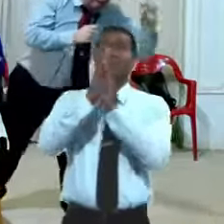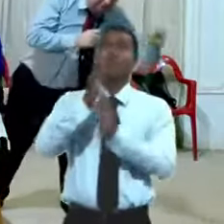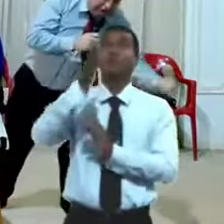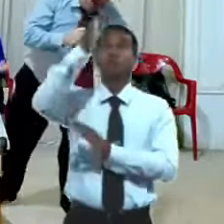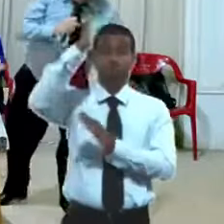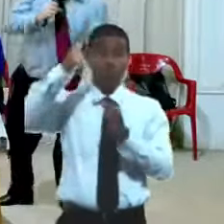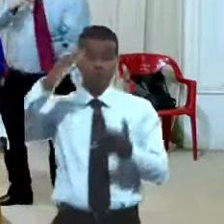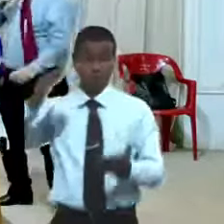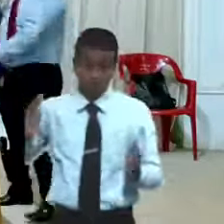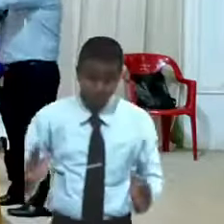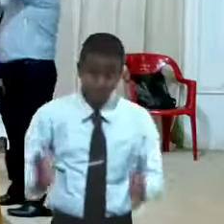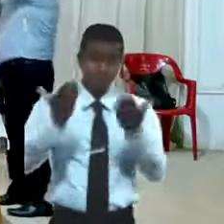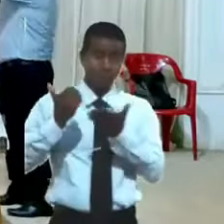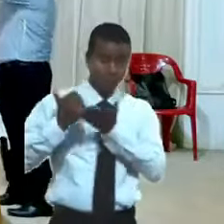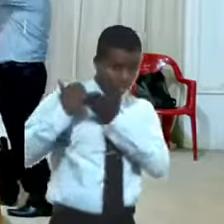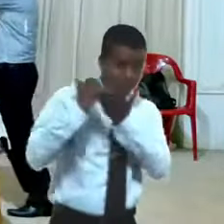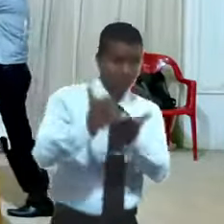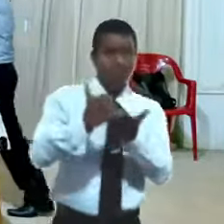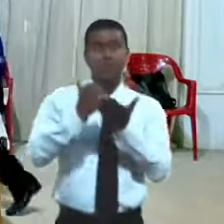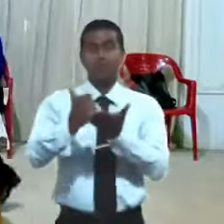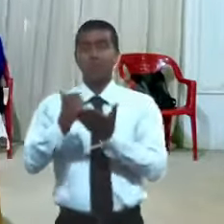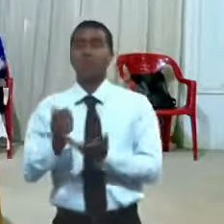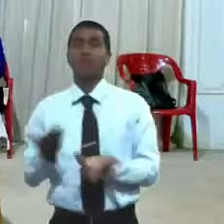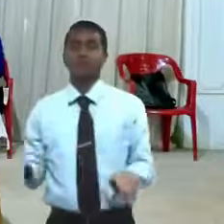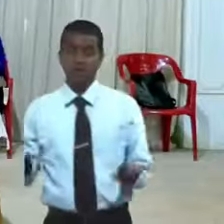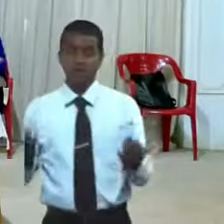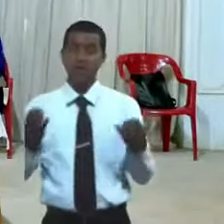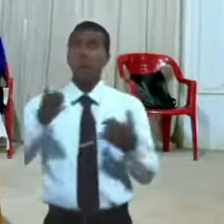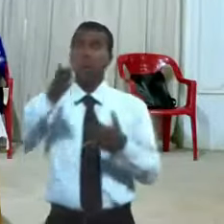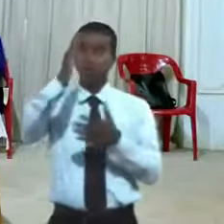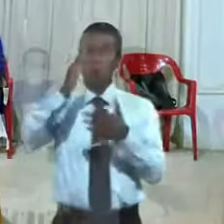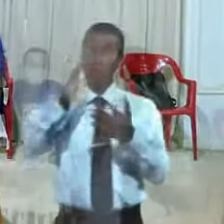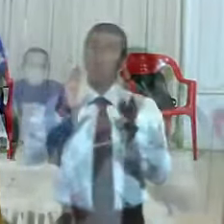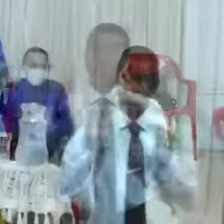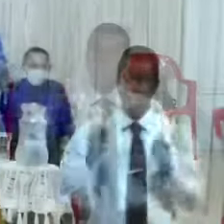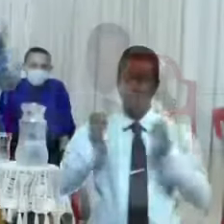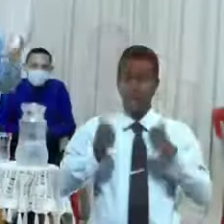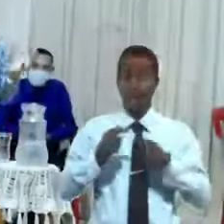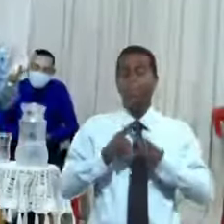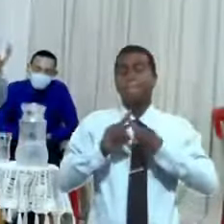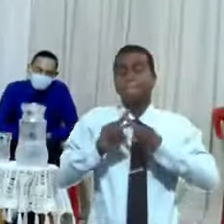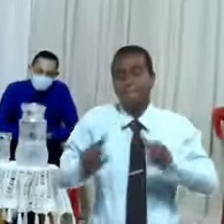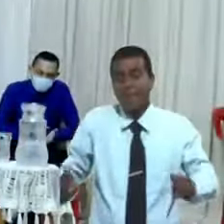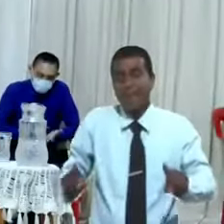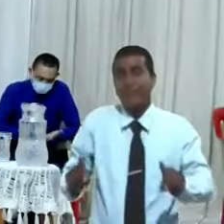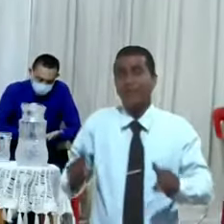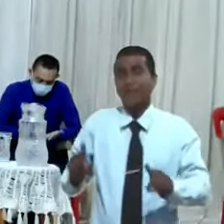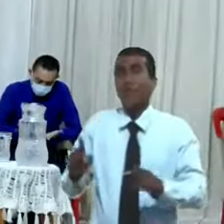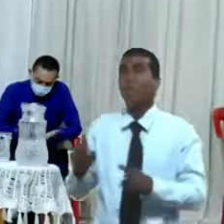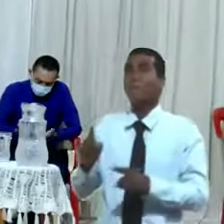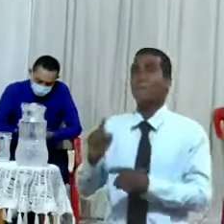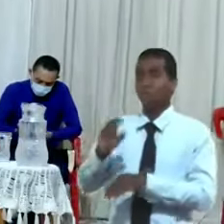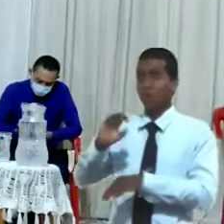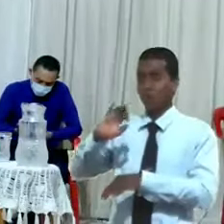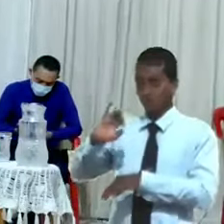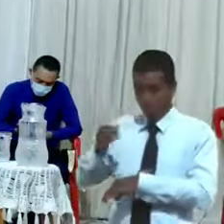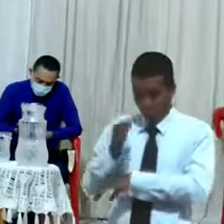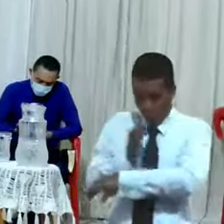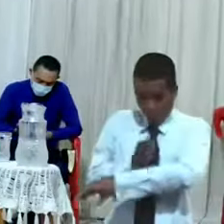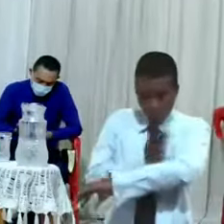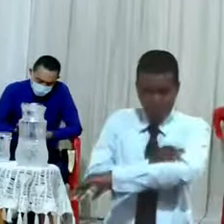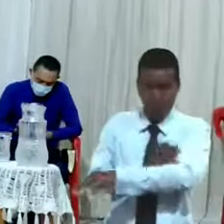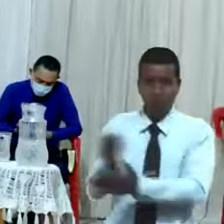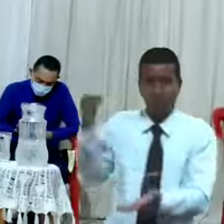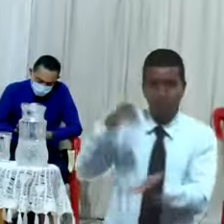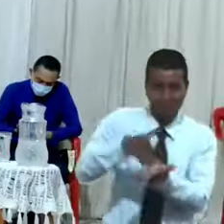levantó y lo puso en el lugar que Dios quería pero para que Job volviera a ese lugar Dios tuvo que